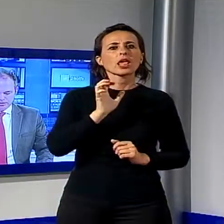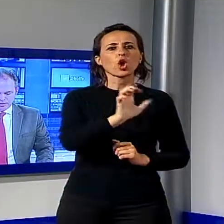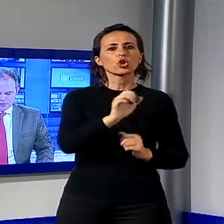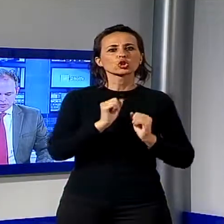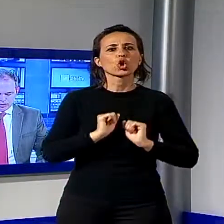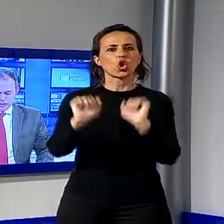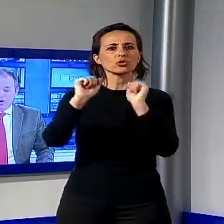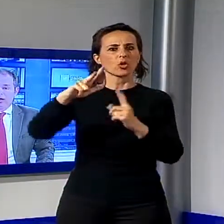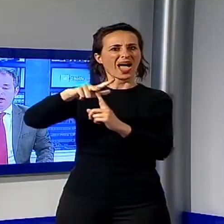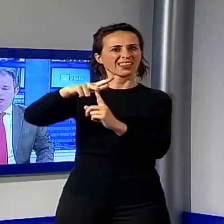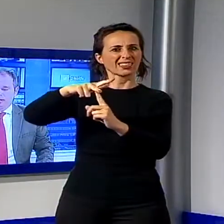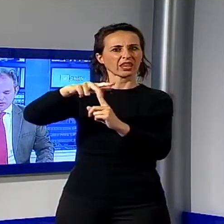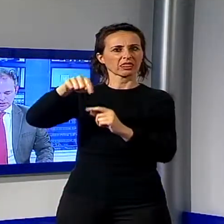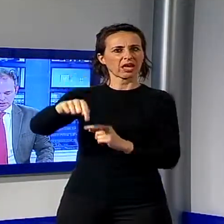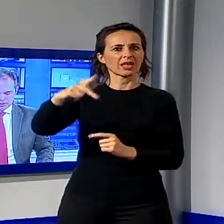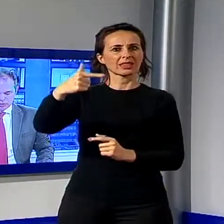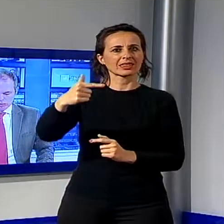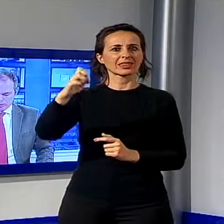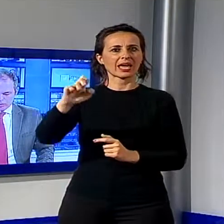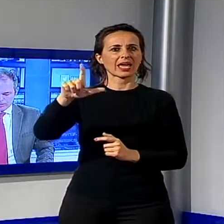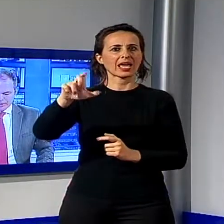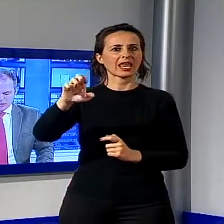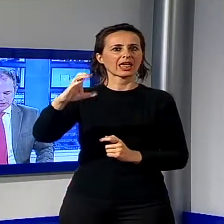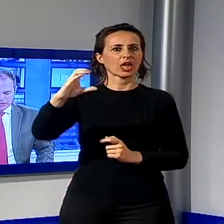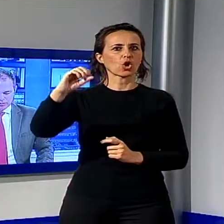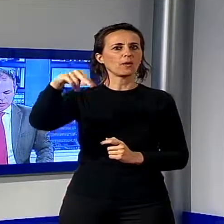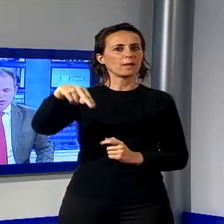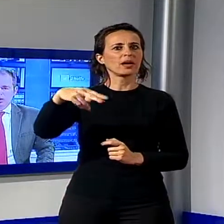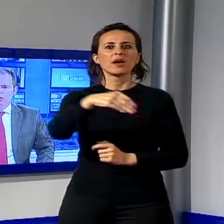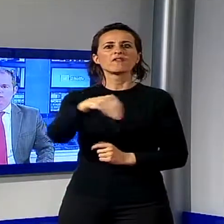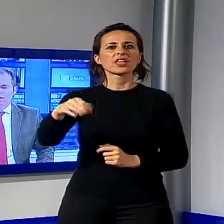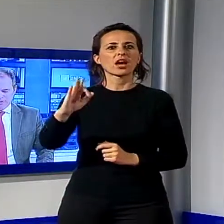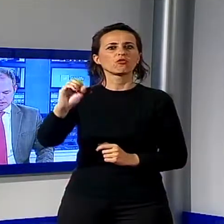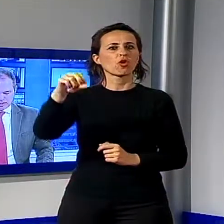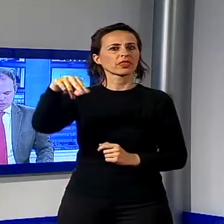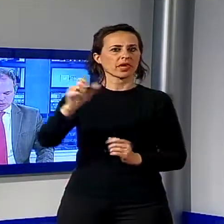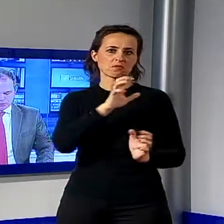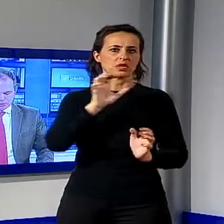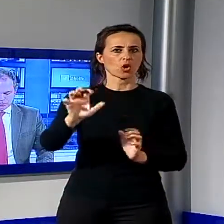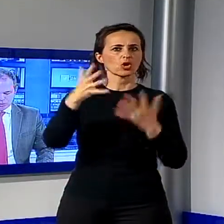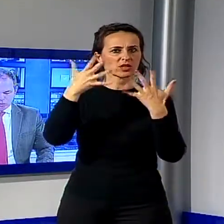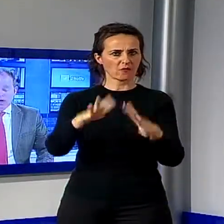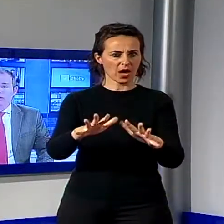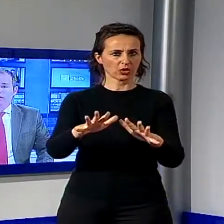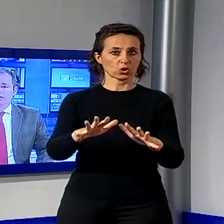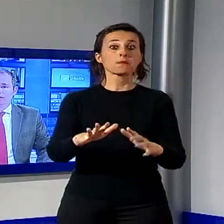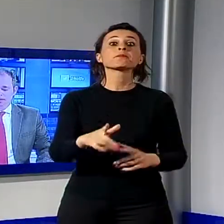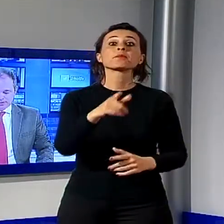Via Fonda, lo ha annunciato Alessandro Suffiano per il Comitato. Dopo aver presentato un esposto in procura e una diffida al